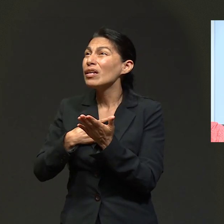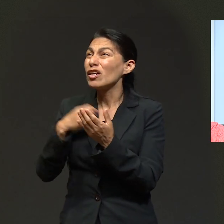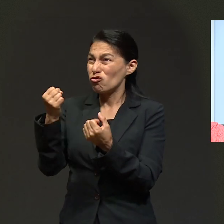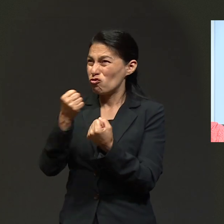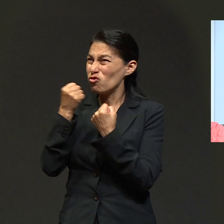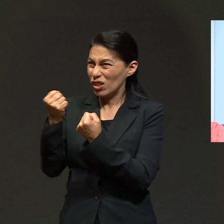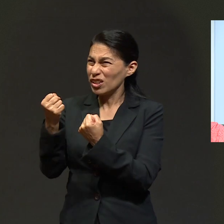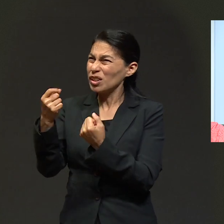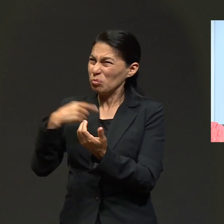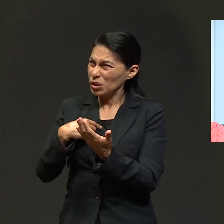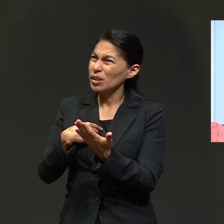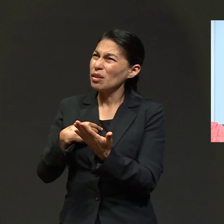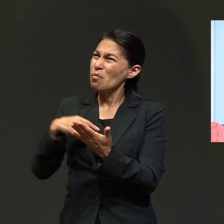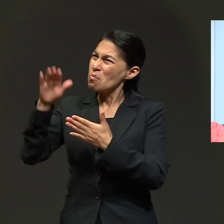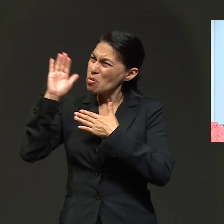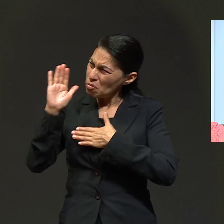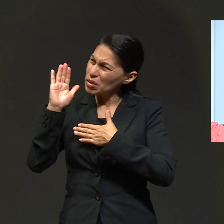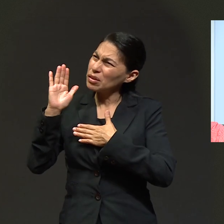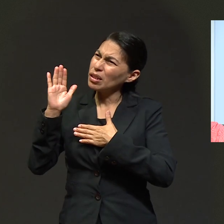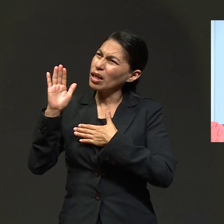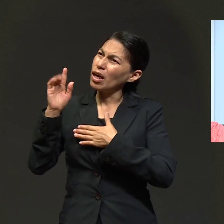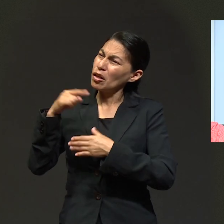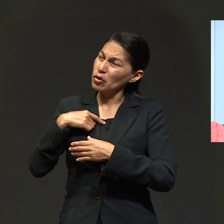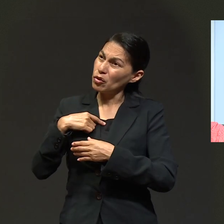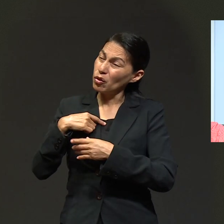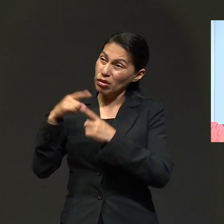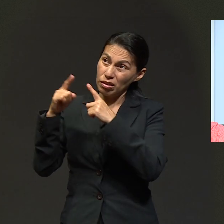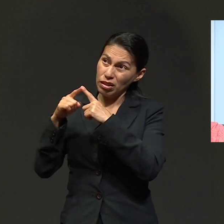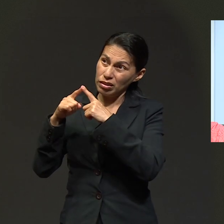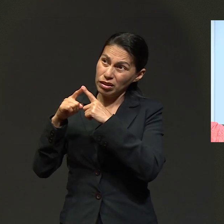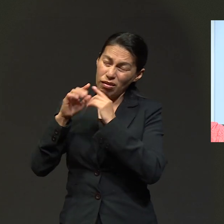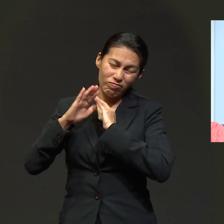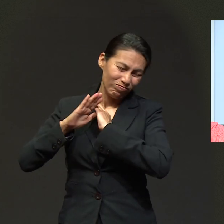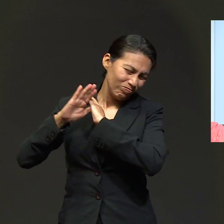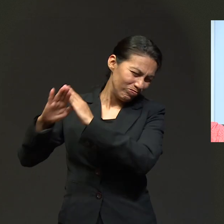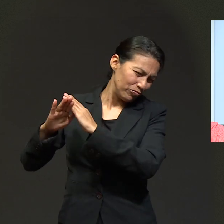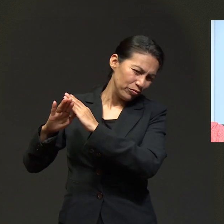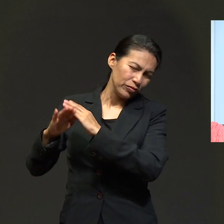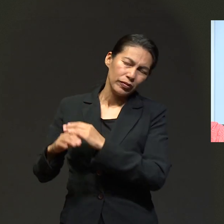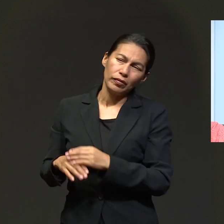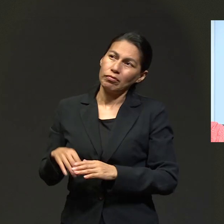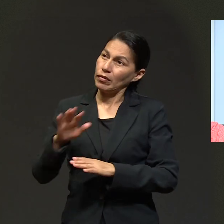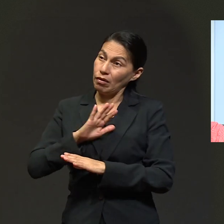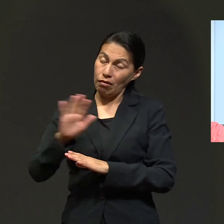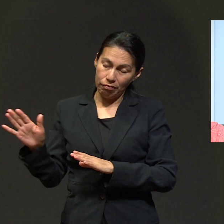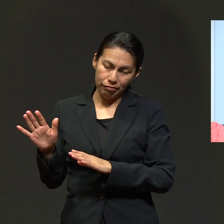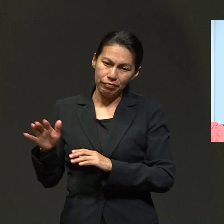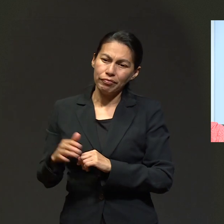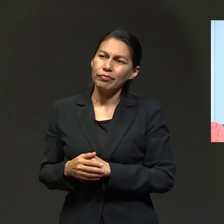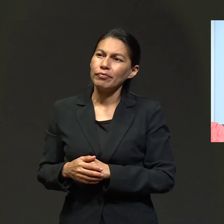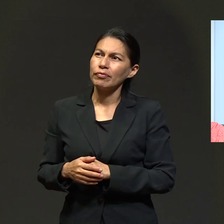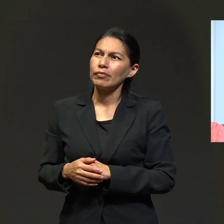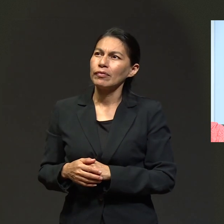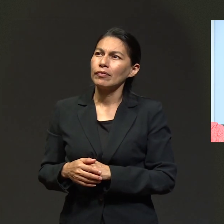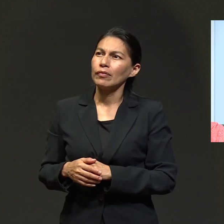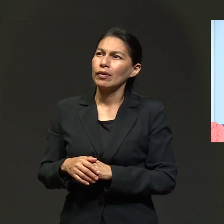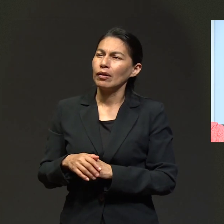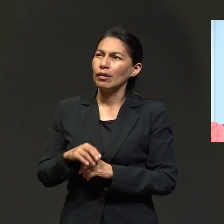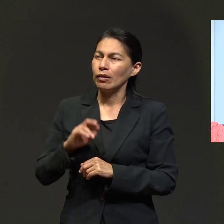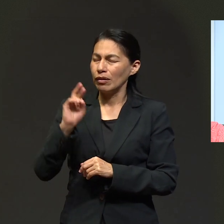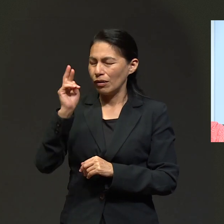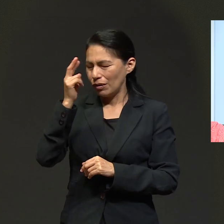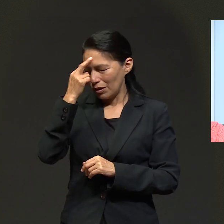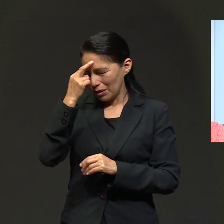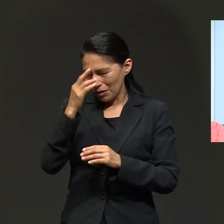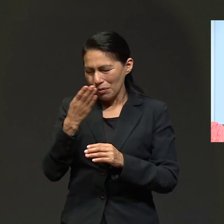texto en el que tú me digas algo fuerte a mí, una promesa, me voy a salir, me voy a salir y no hay vuelta atrás.